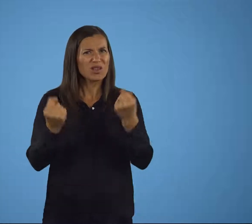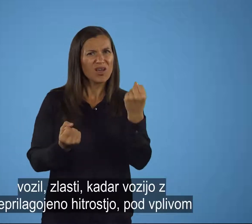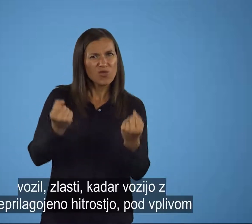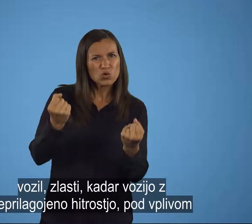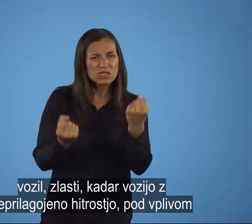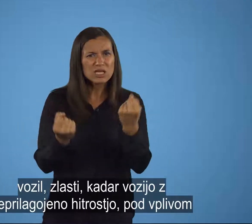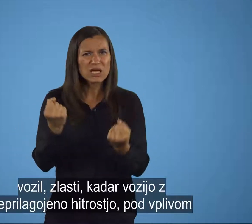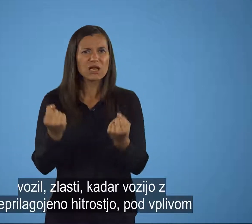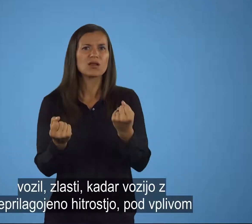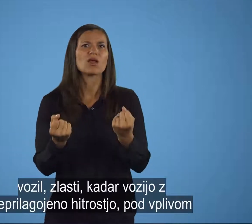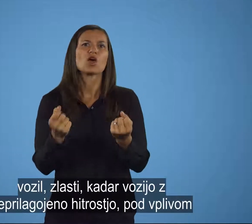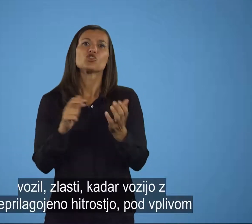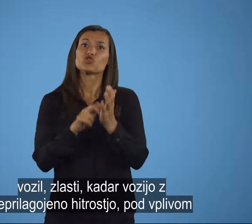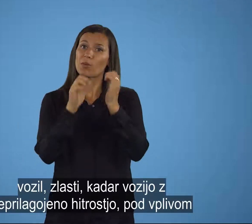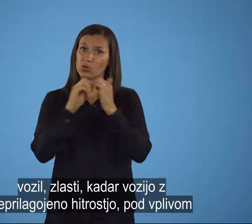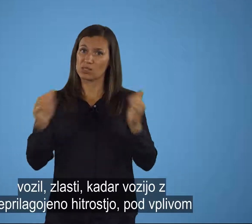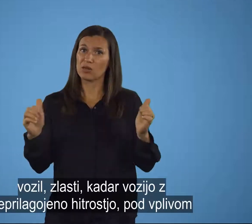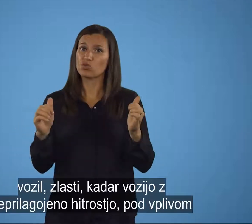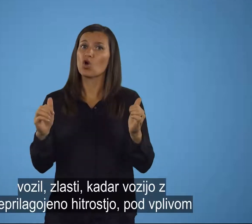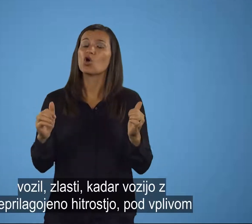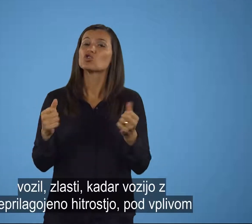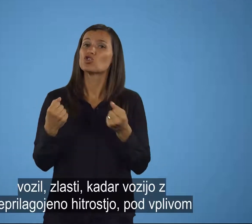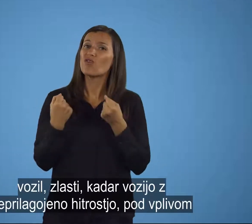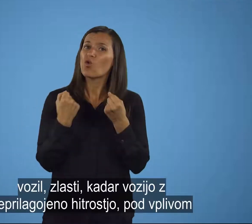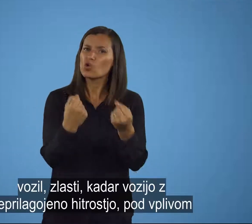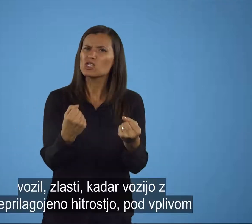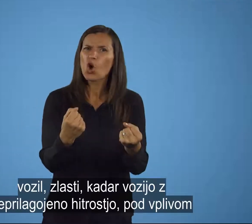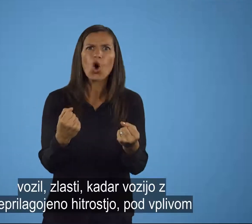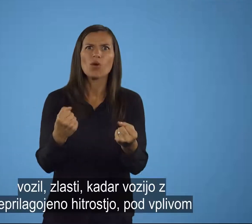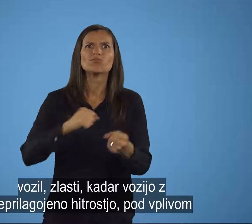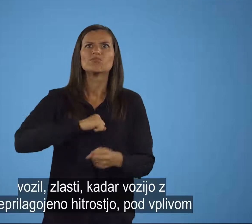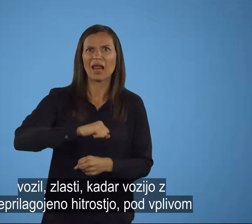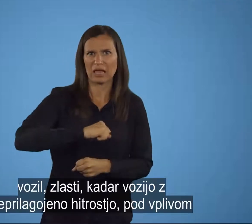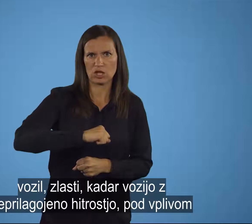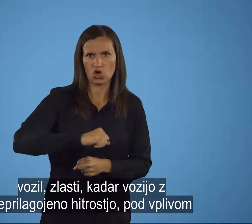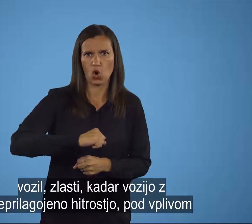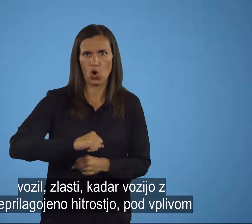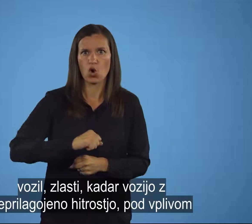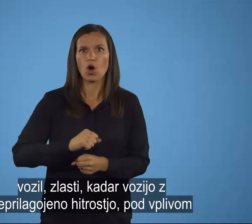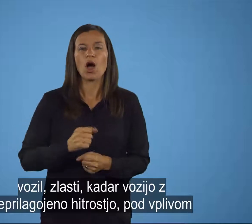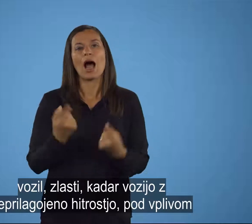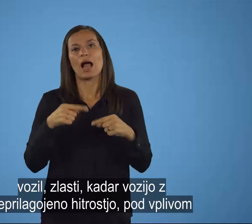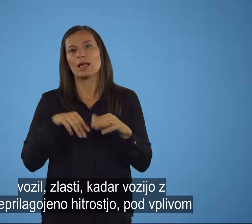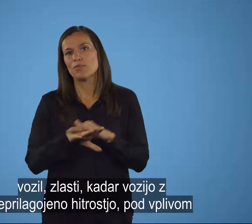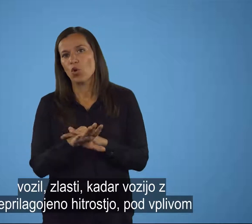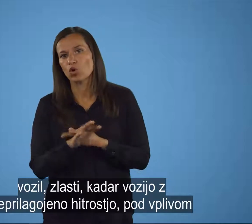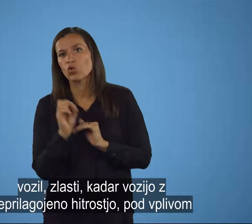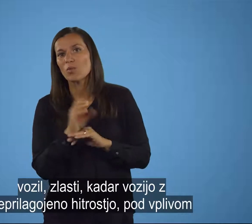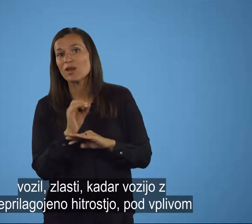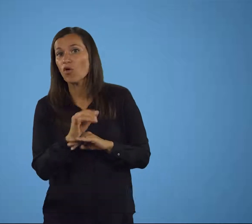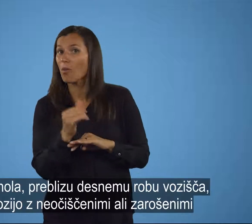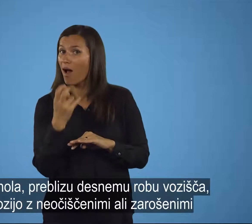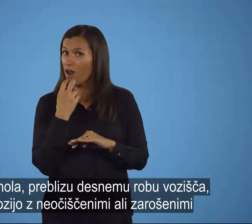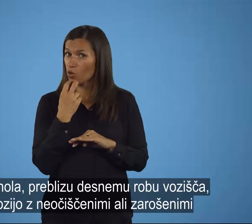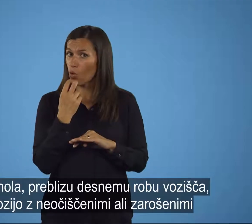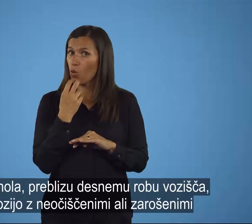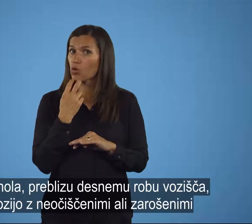neprilagojeno hitrostjo, pod vplivom alkohola, preblizu desnemu robu vozišča, vozijo z neočiščenimi ali